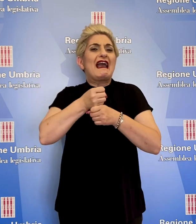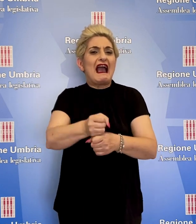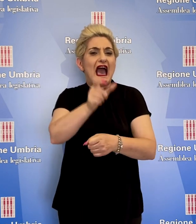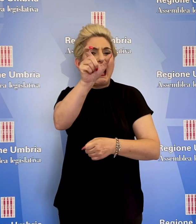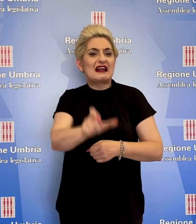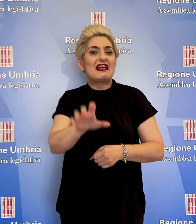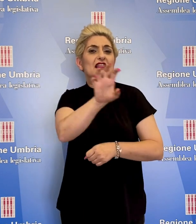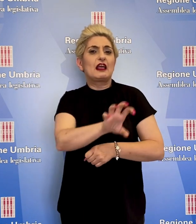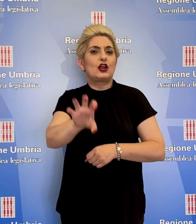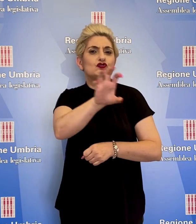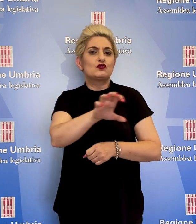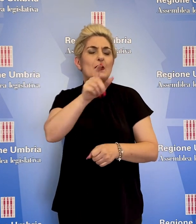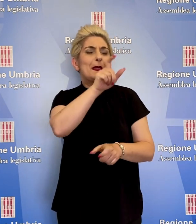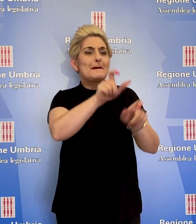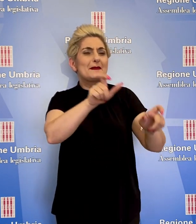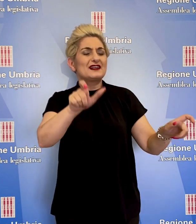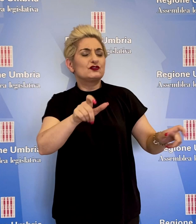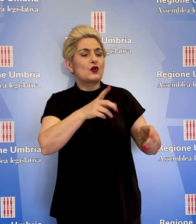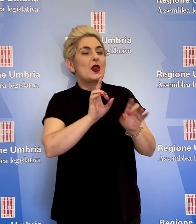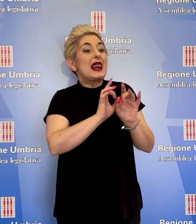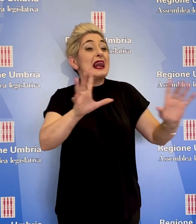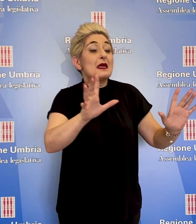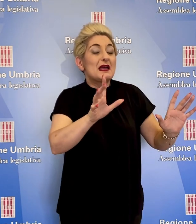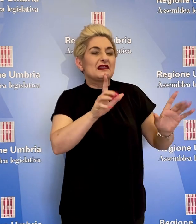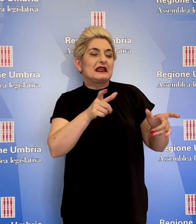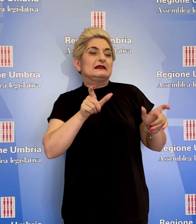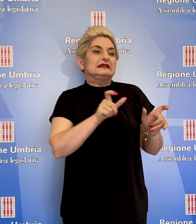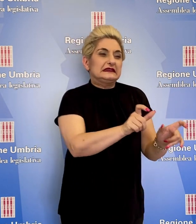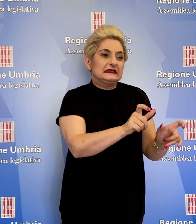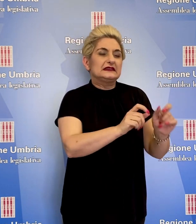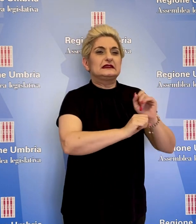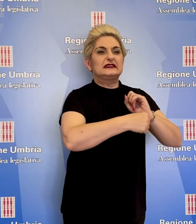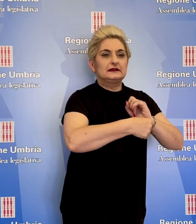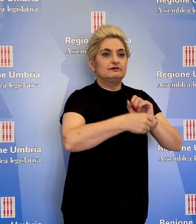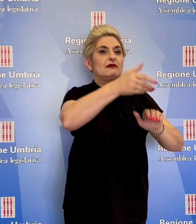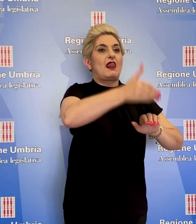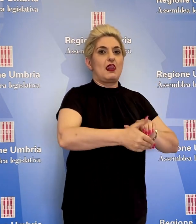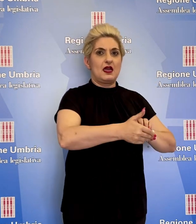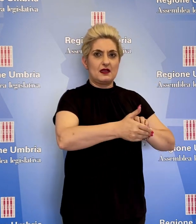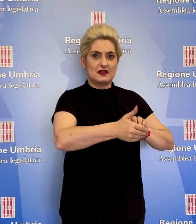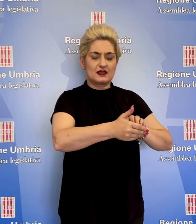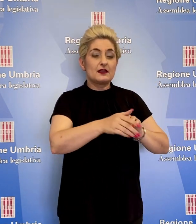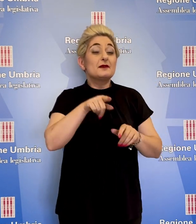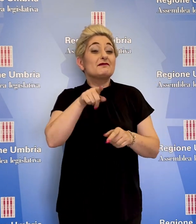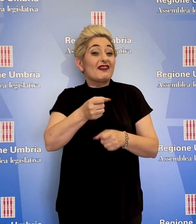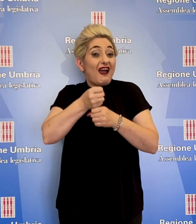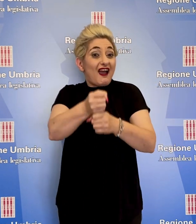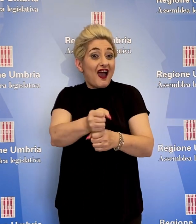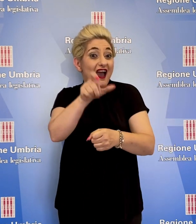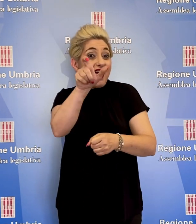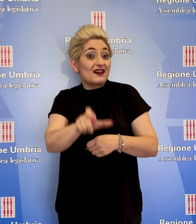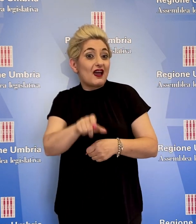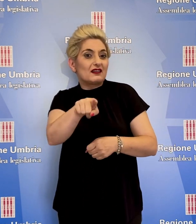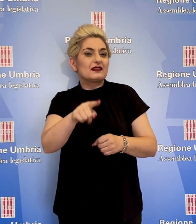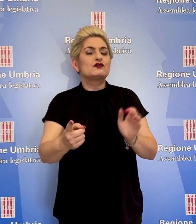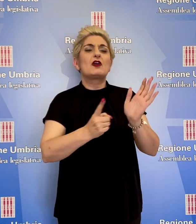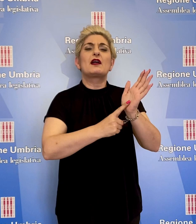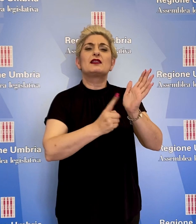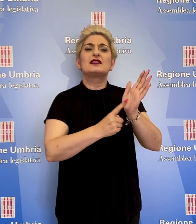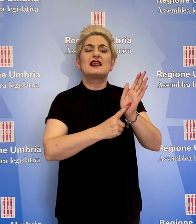delle persone sottoposte a misure restrittive o limitative della libertà personale. Il garante contribuisce a garantire i diritti